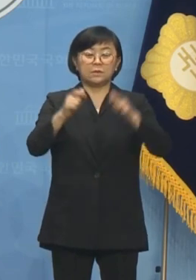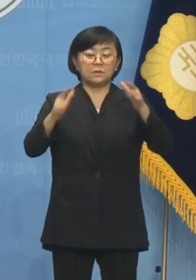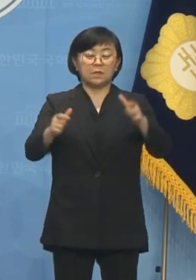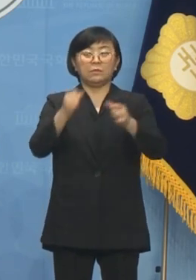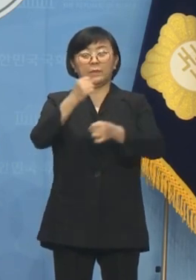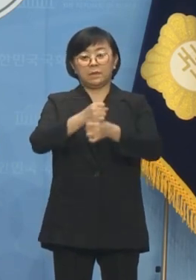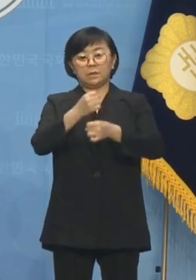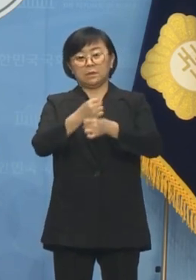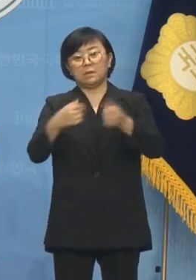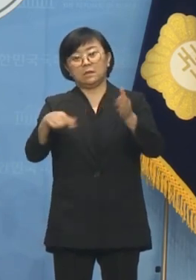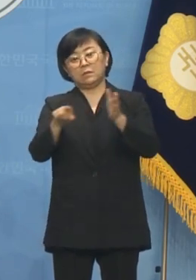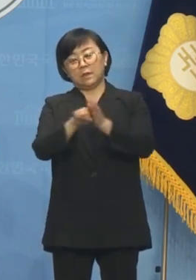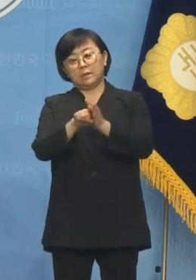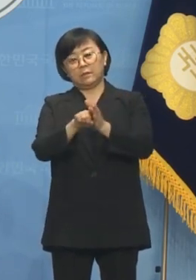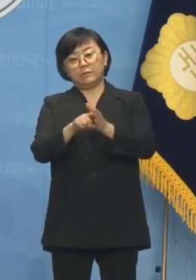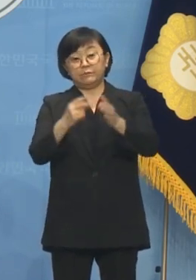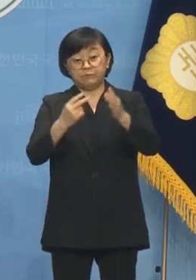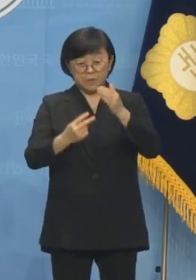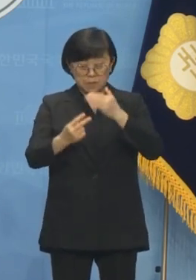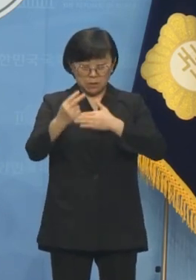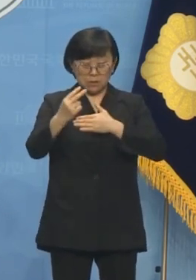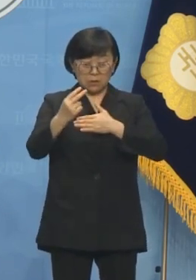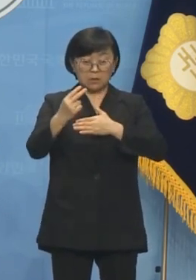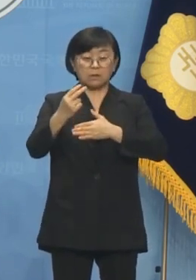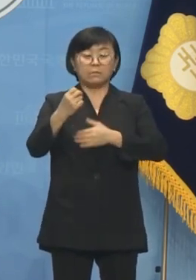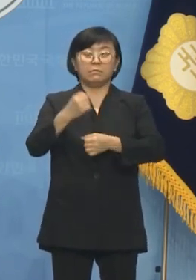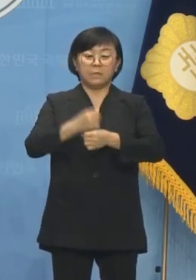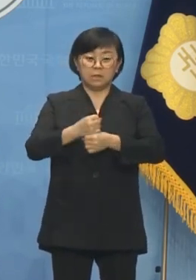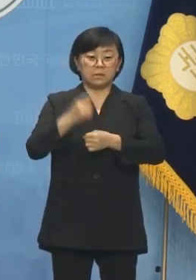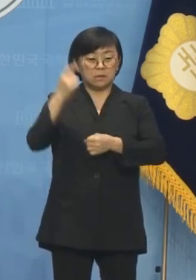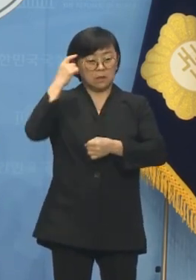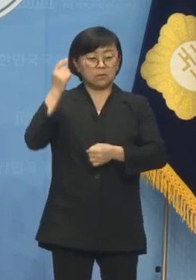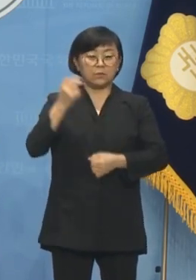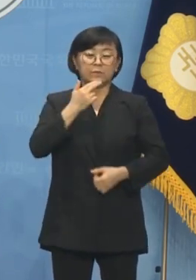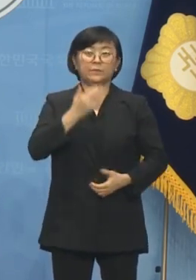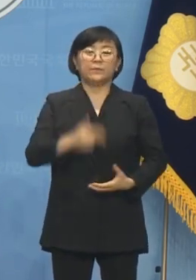대한 비전도, 비전을 만들 의지도 없습니까?